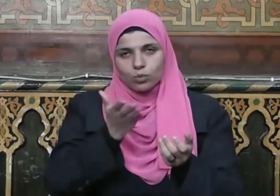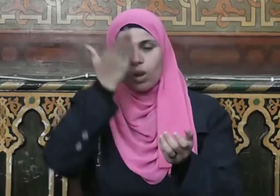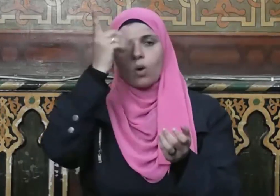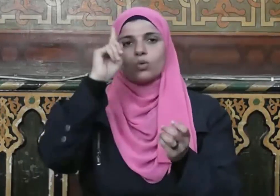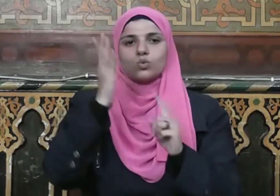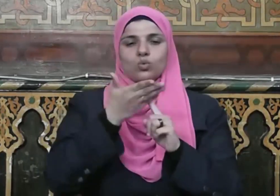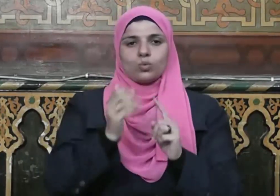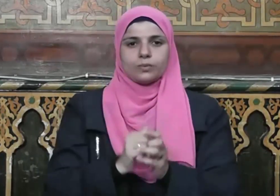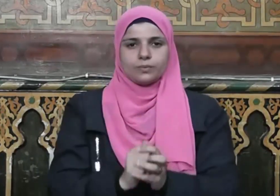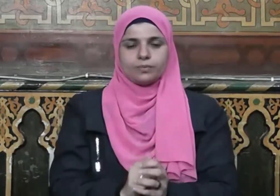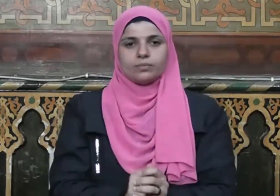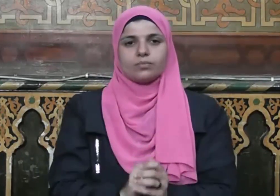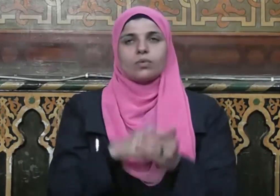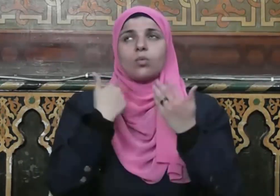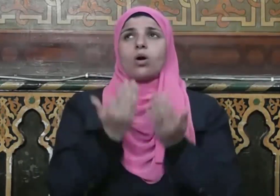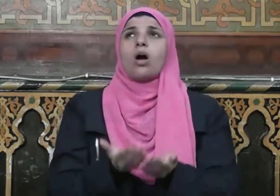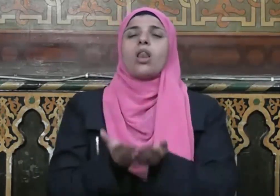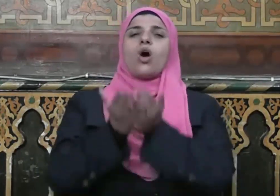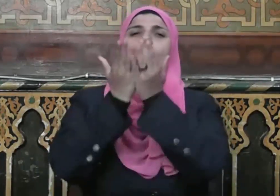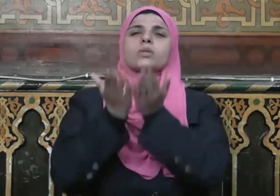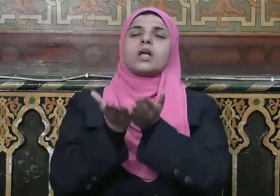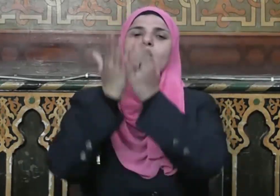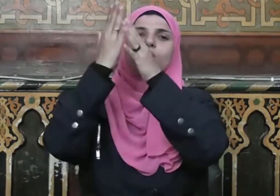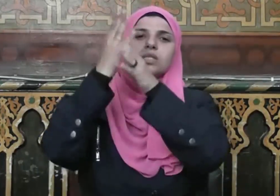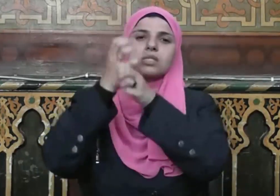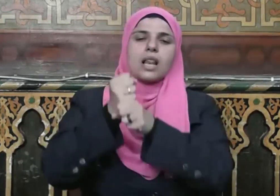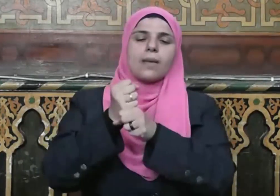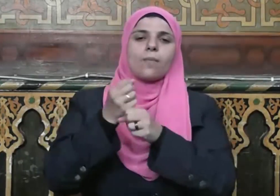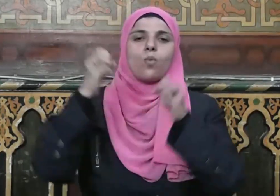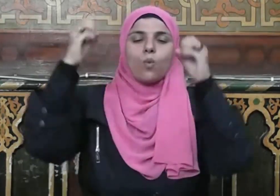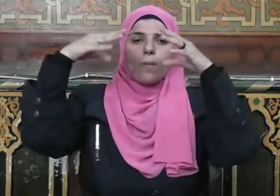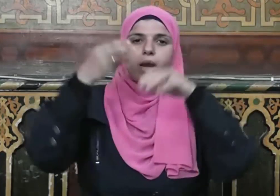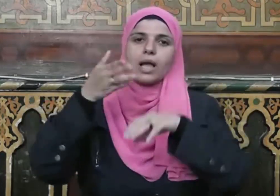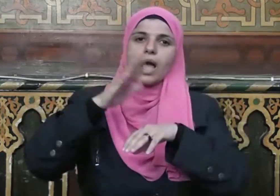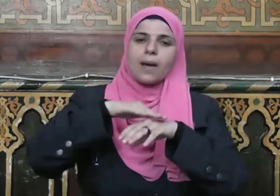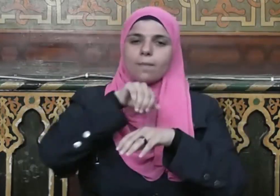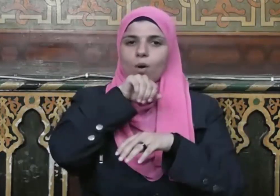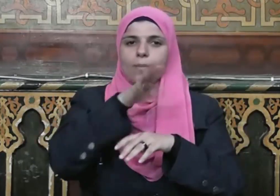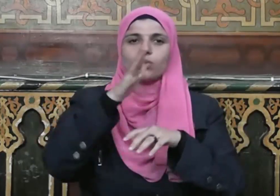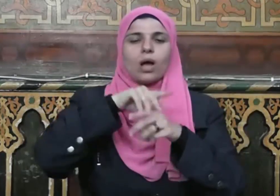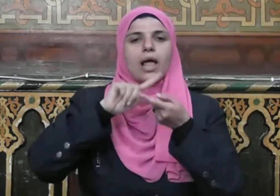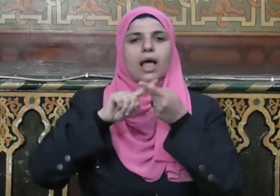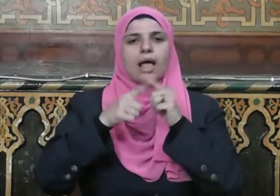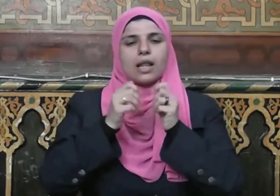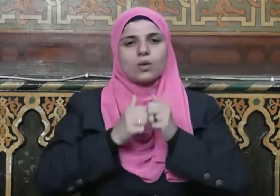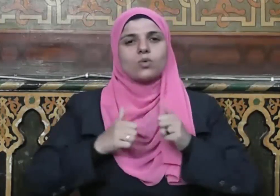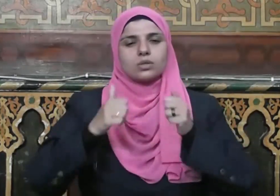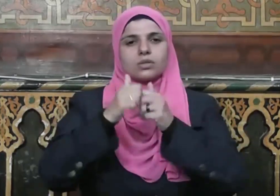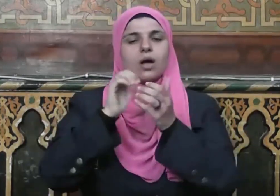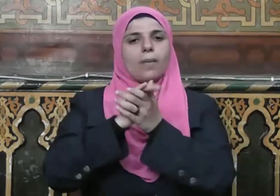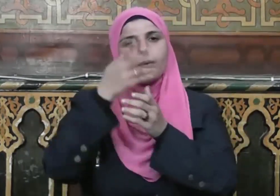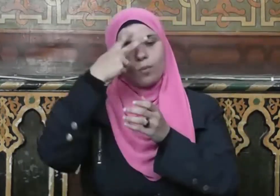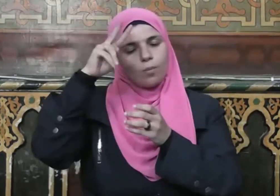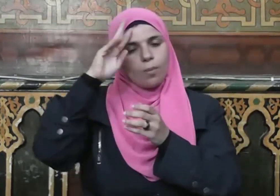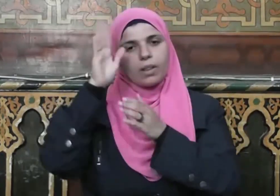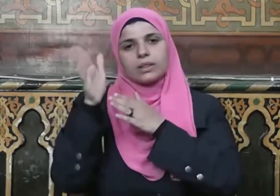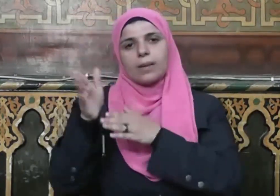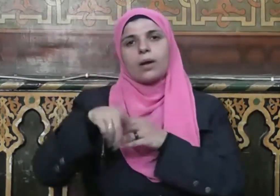محمدا عبده ورسوله اللهم صلِّ وسلِّم وبارِك عليه وعلى آله وصحبه ومن